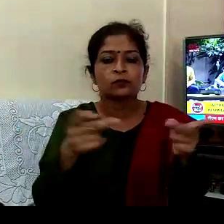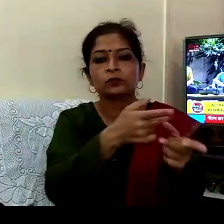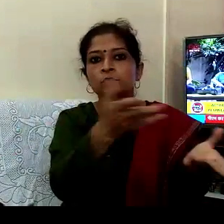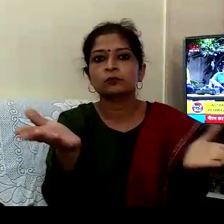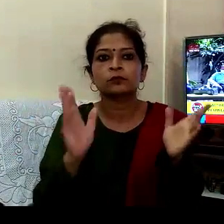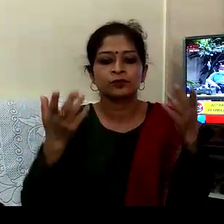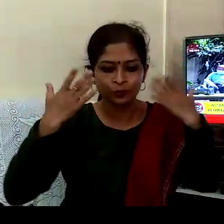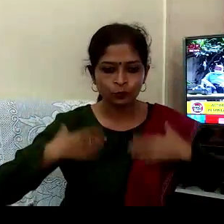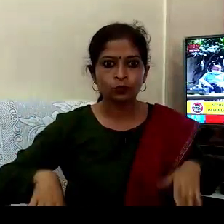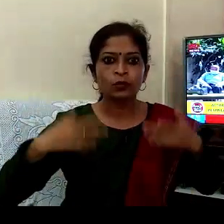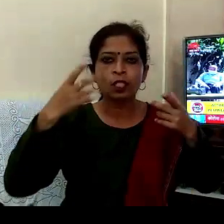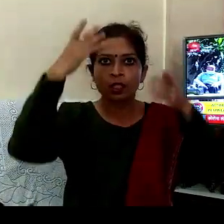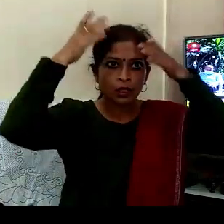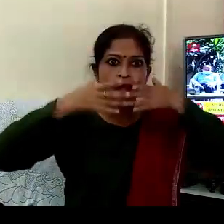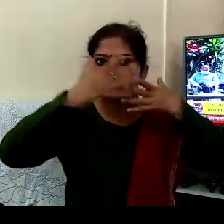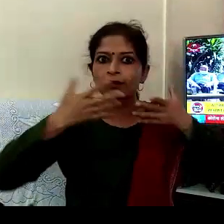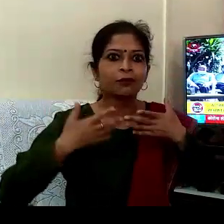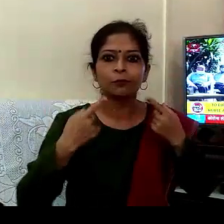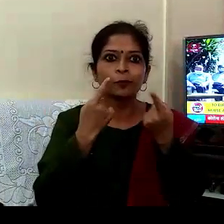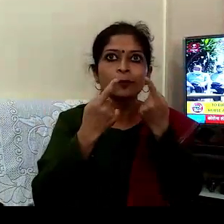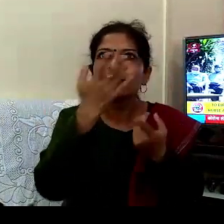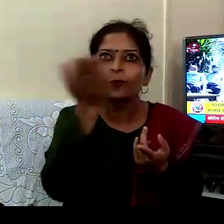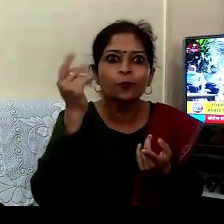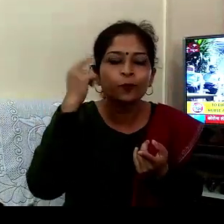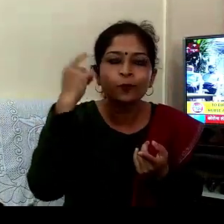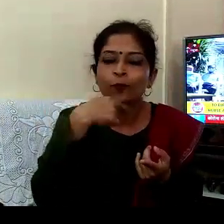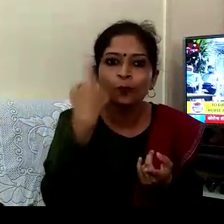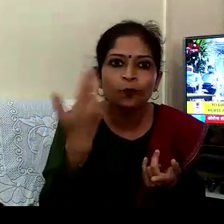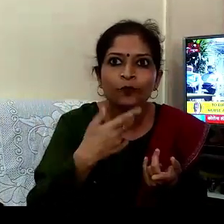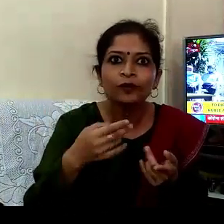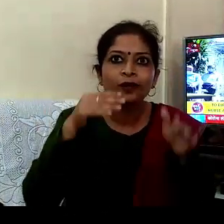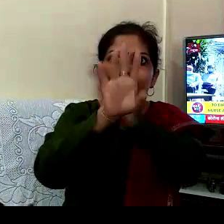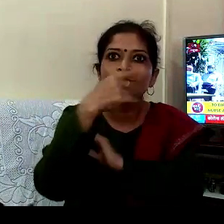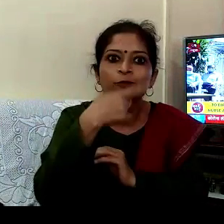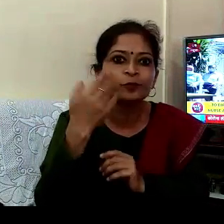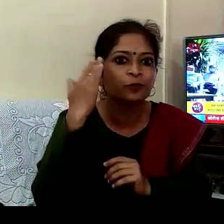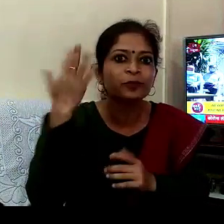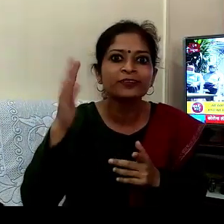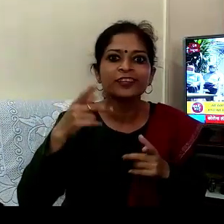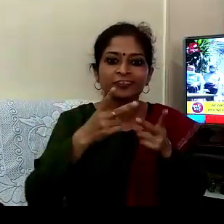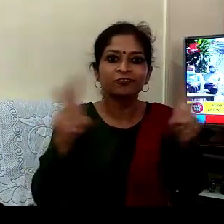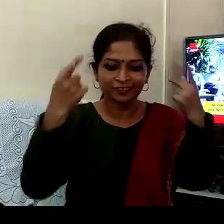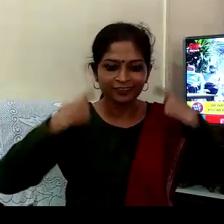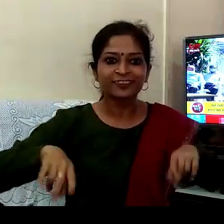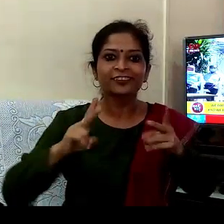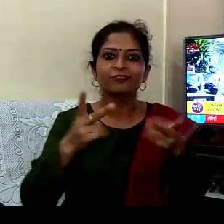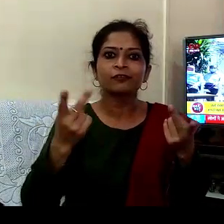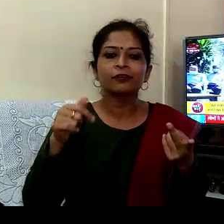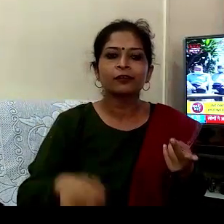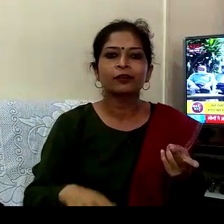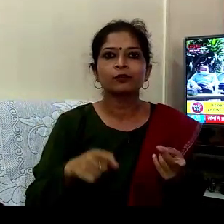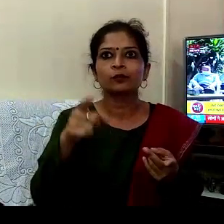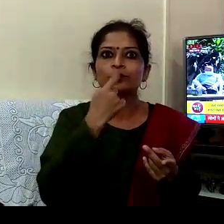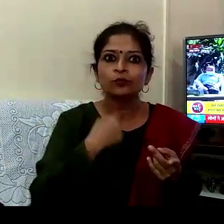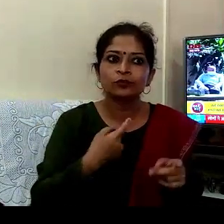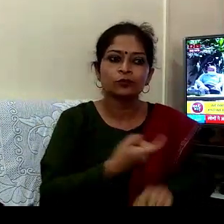درست پین کے سر پتہ نہیں چلتا تھا یہ ڈاکٹر ہے یا واد بوائ یا نرس ہے جو کہتے تھے ہم مال لیتے دی بیدال ہم کو